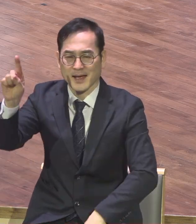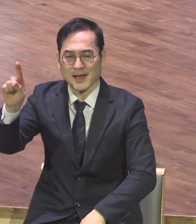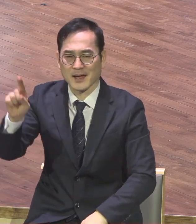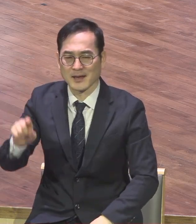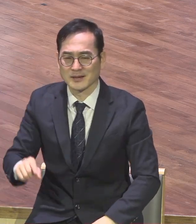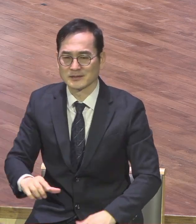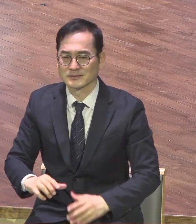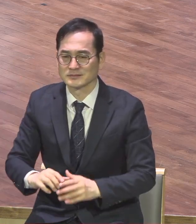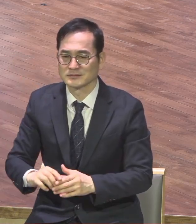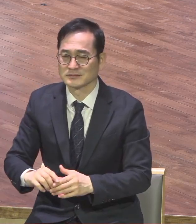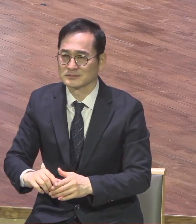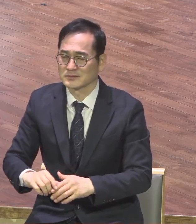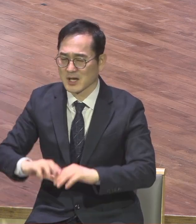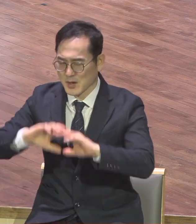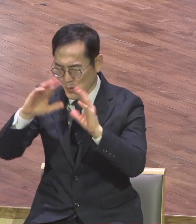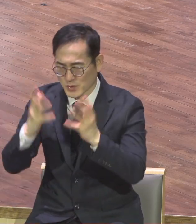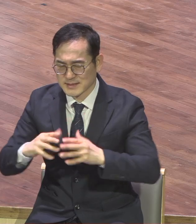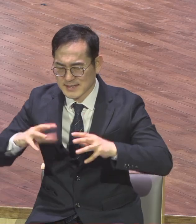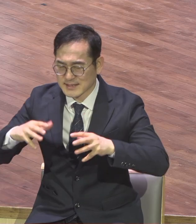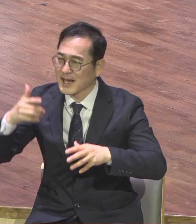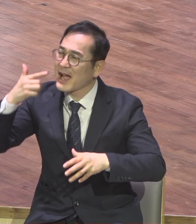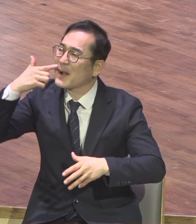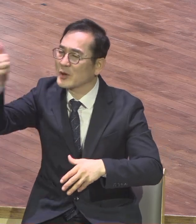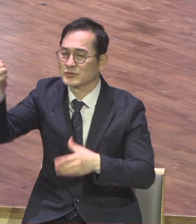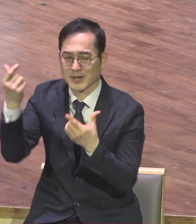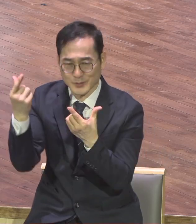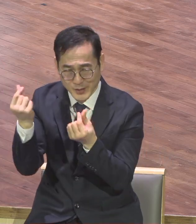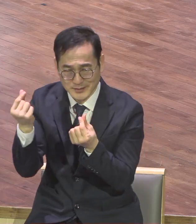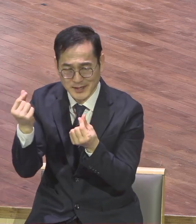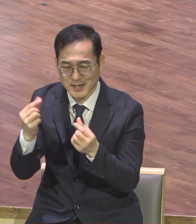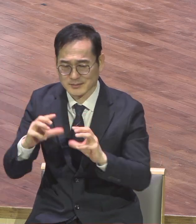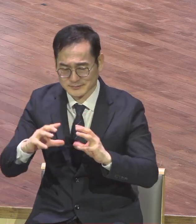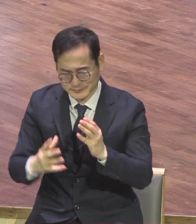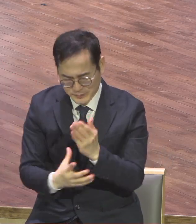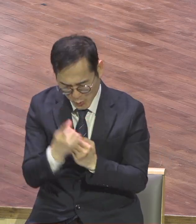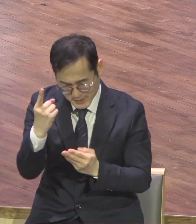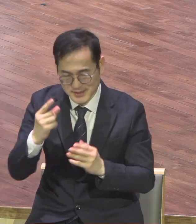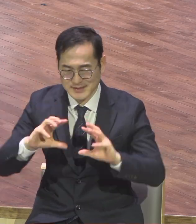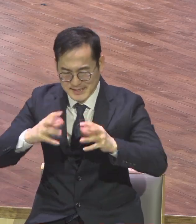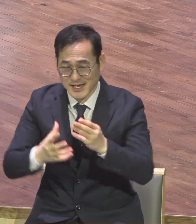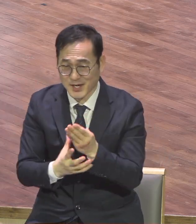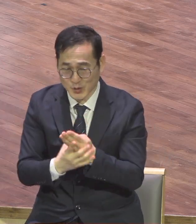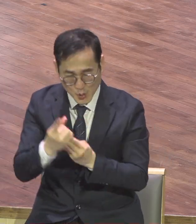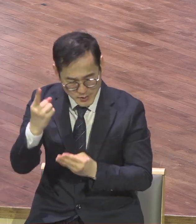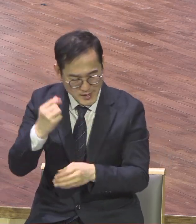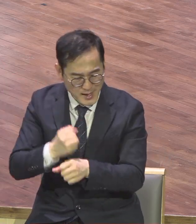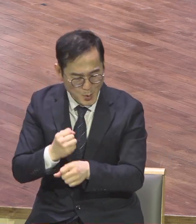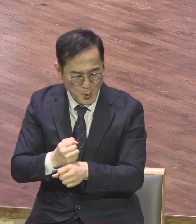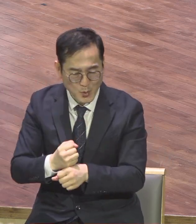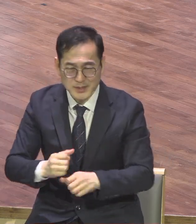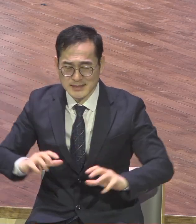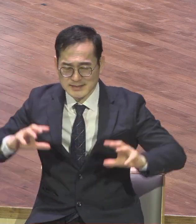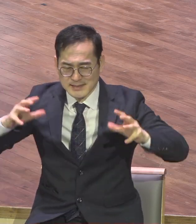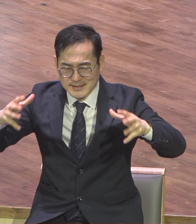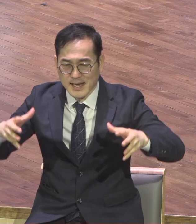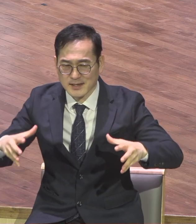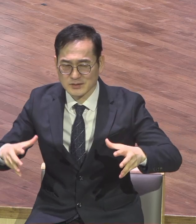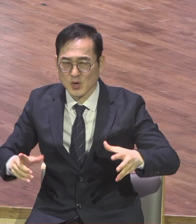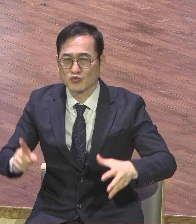가부지시라 만유에 계시고 만유를 통일하시고 만유 가운데 계시도다 사도 바울은